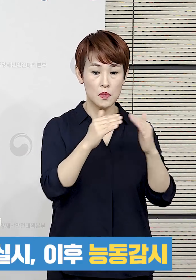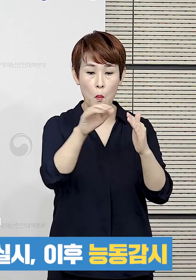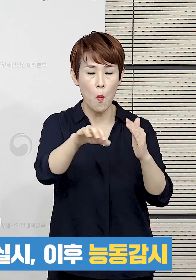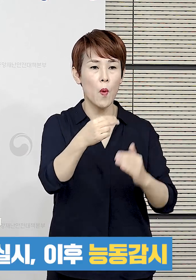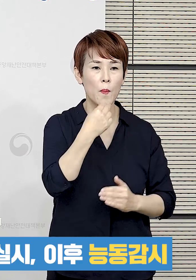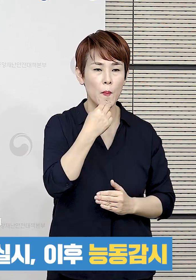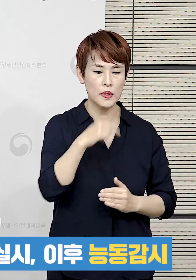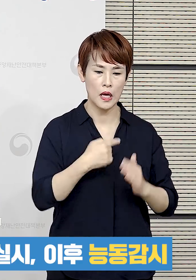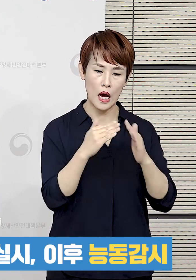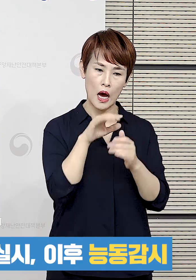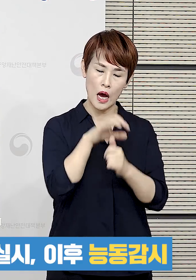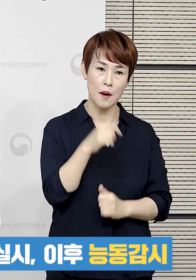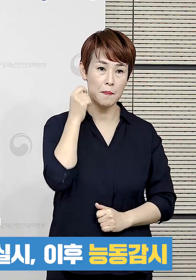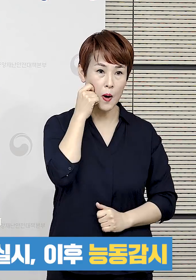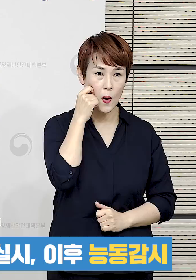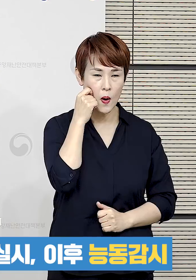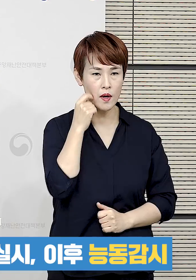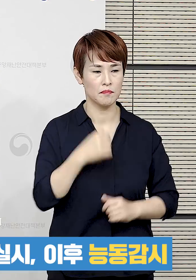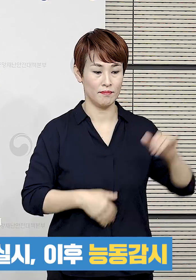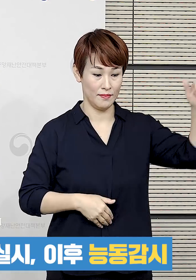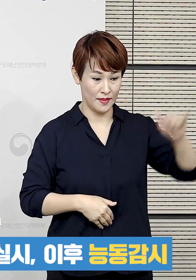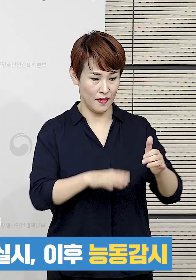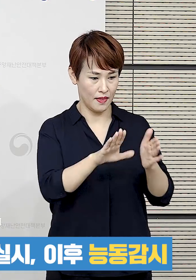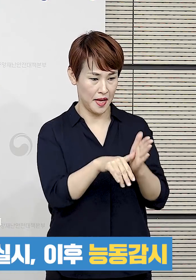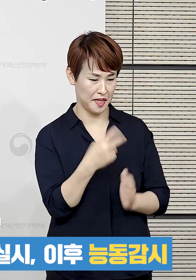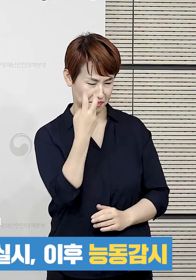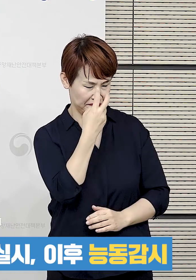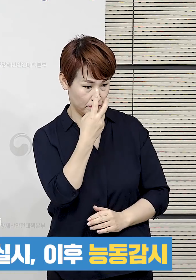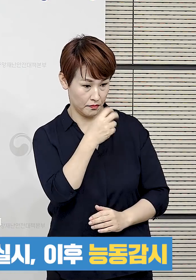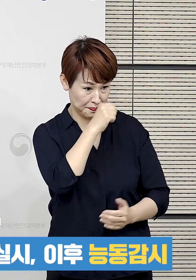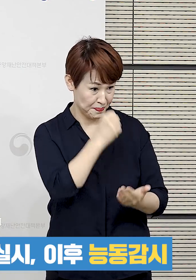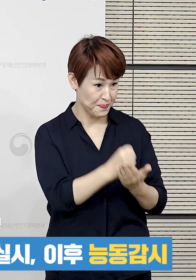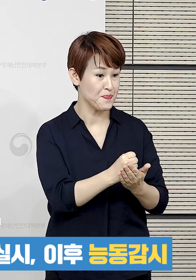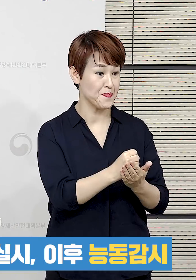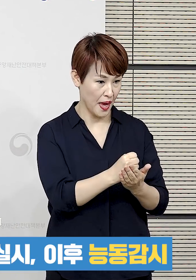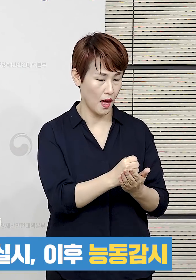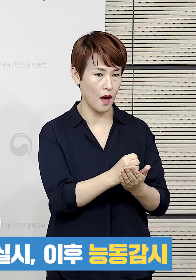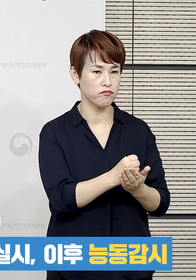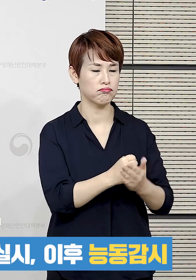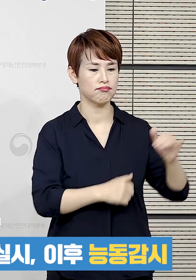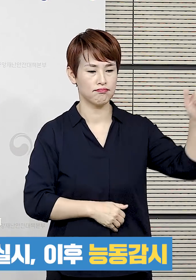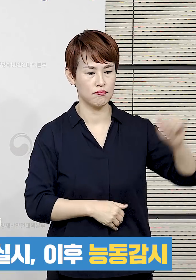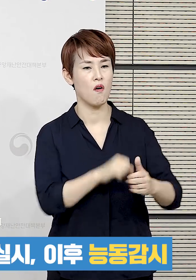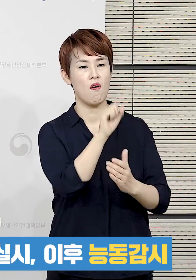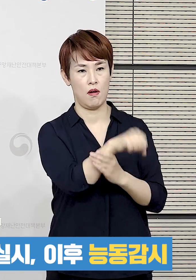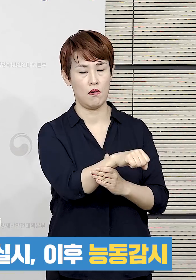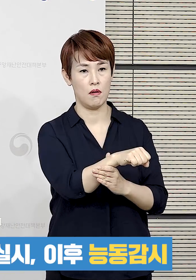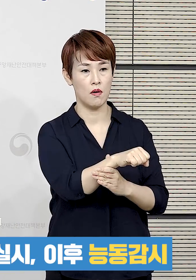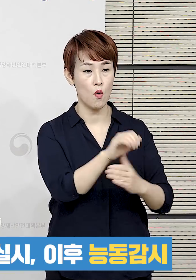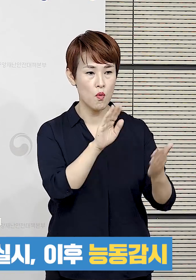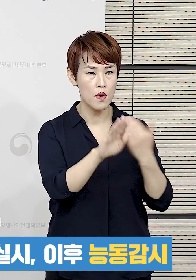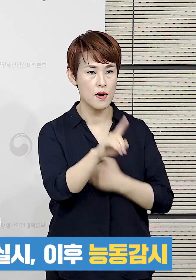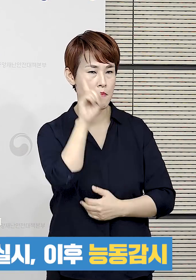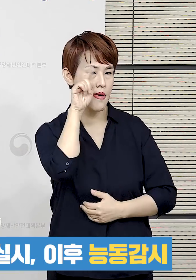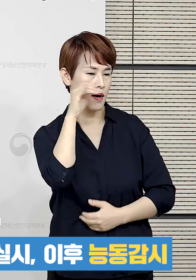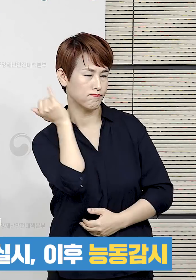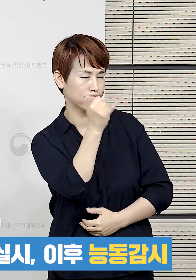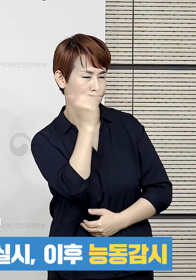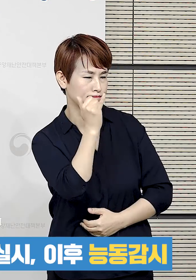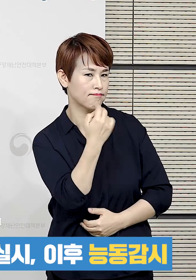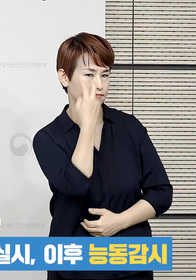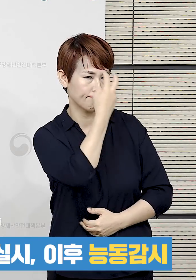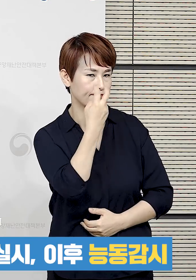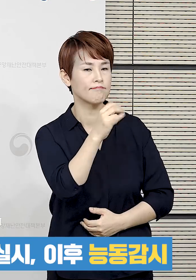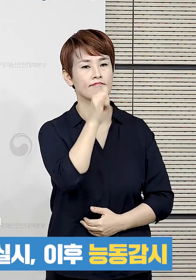자가격리가 어려움으로 입국 과정에서 진단검사를 실시하여 음성을 확인하고 입국을 허용하며 이후에도 매일